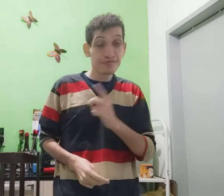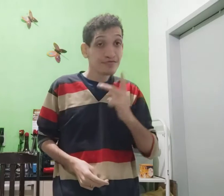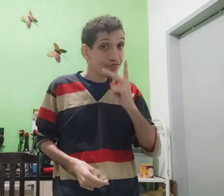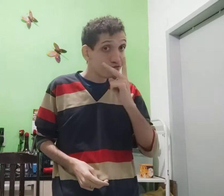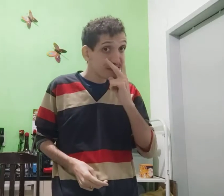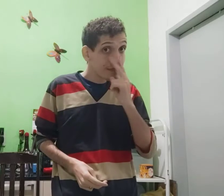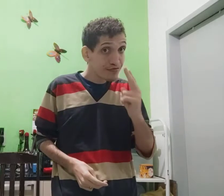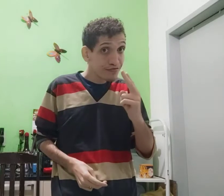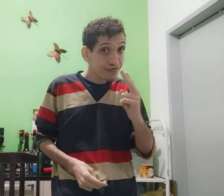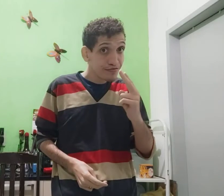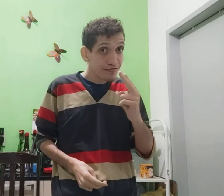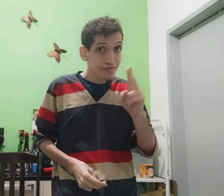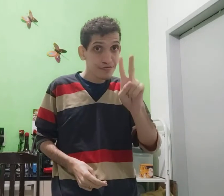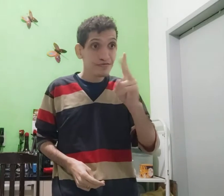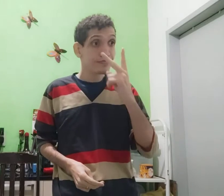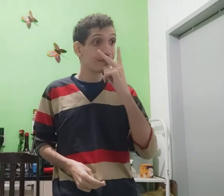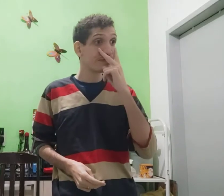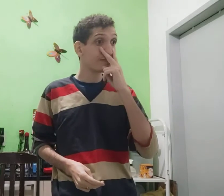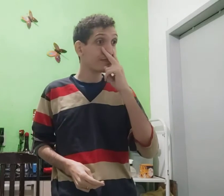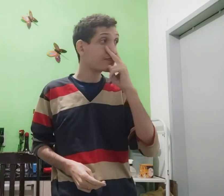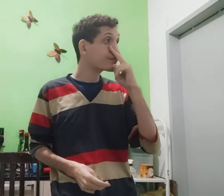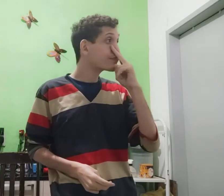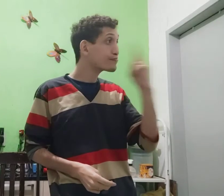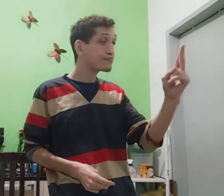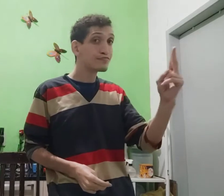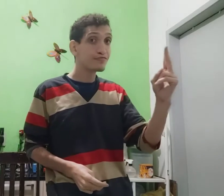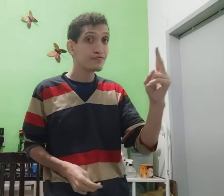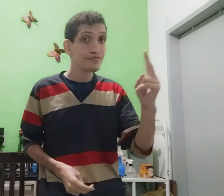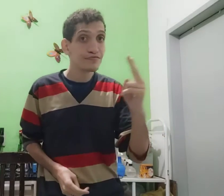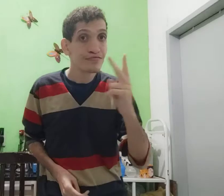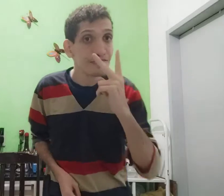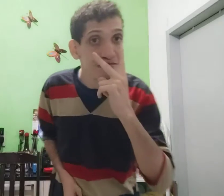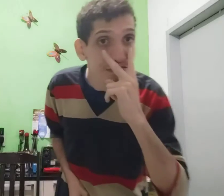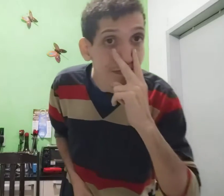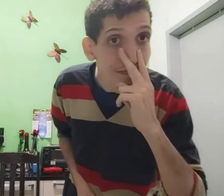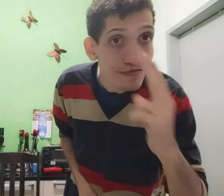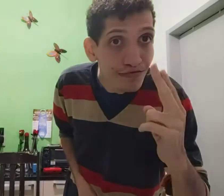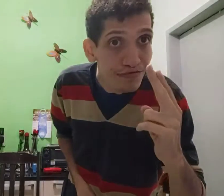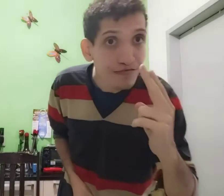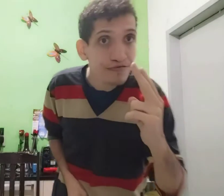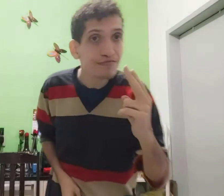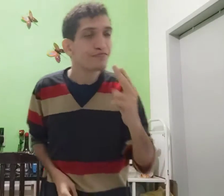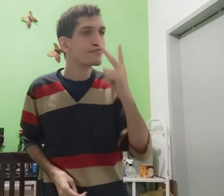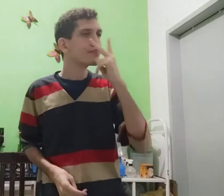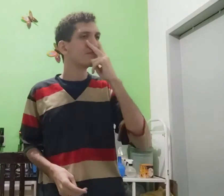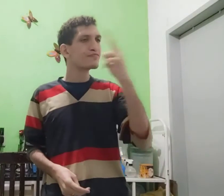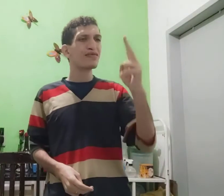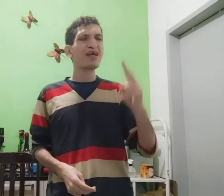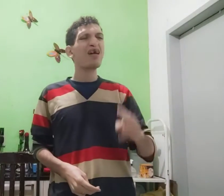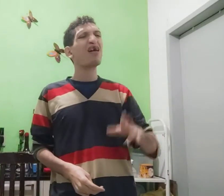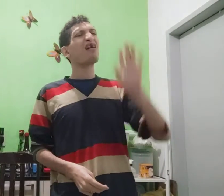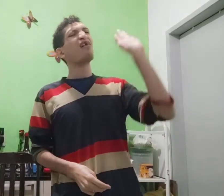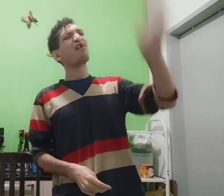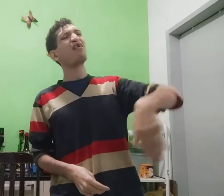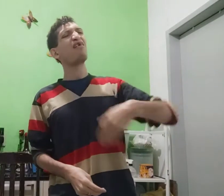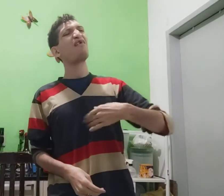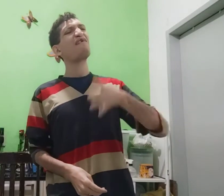Esse daqui, ó, é assim Dessa forma, ó Assim Ah,